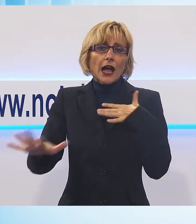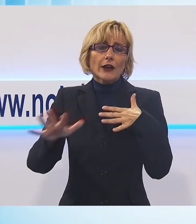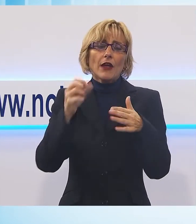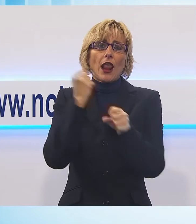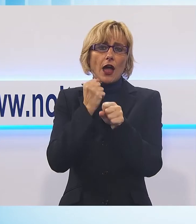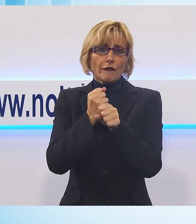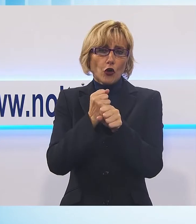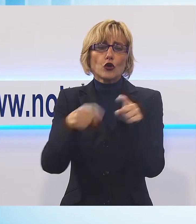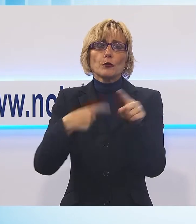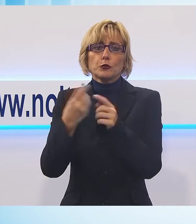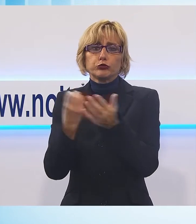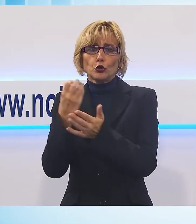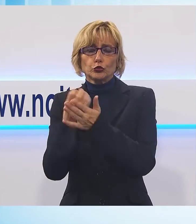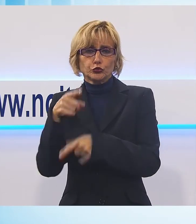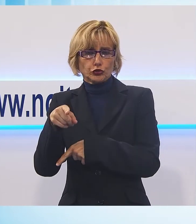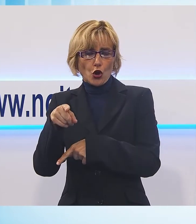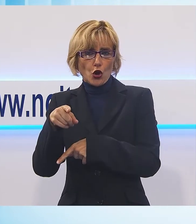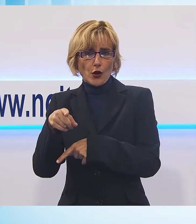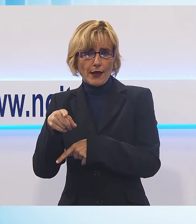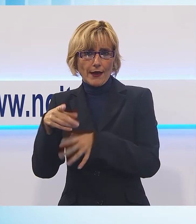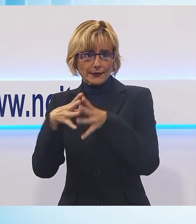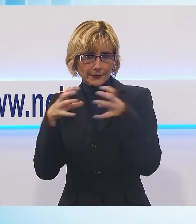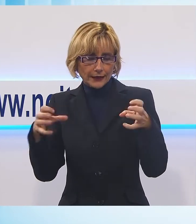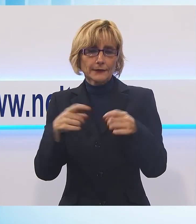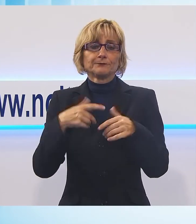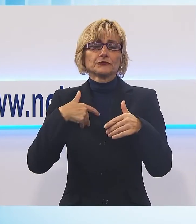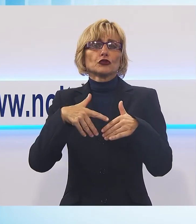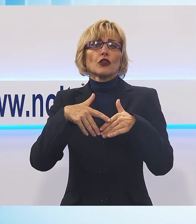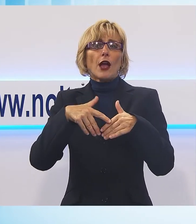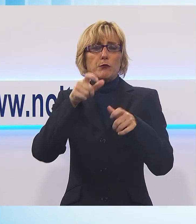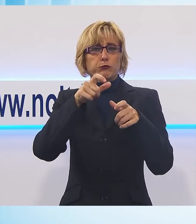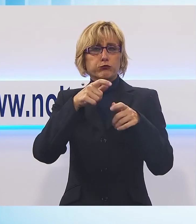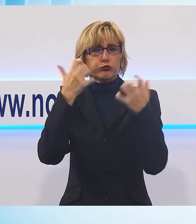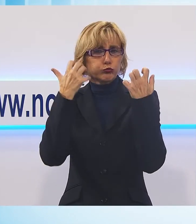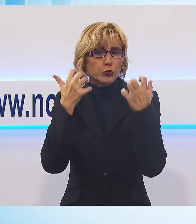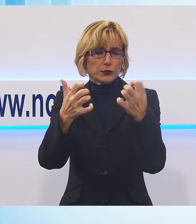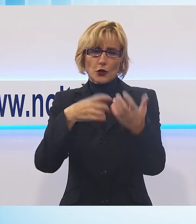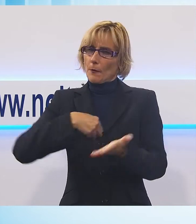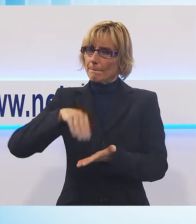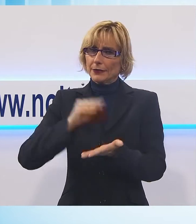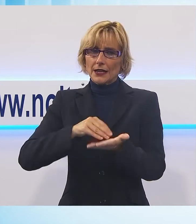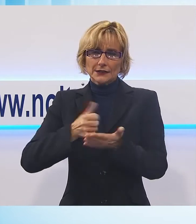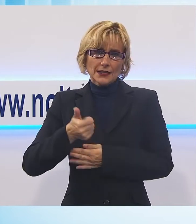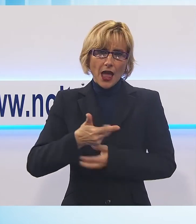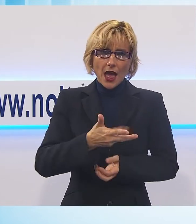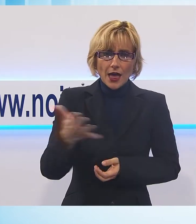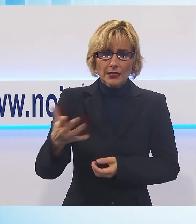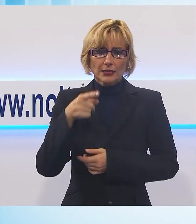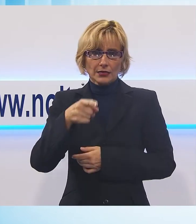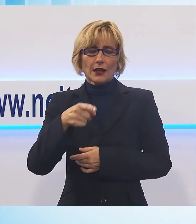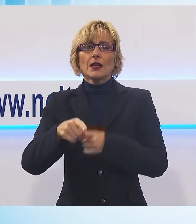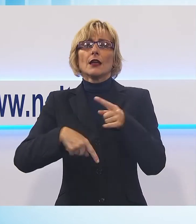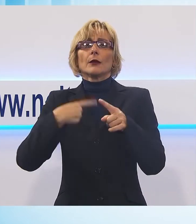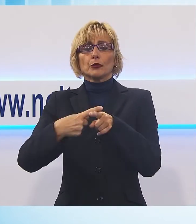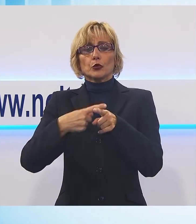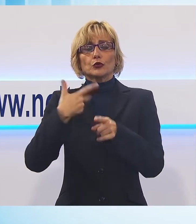dell'azienda Alla seduta del consiglio tanta partecipazione anche del pubblico con la presenza di esponenti dei lavoratori del gruppo NOA NOA prescindere e